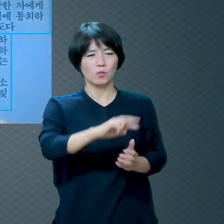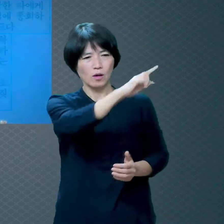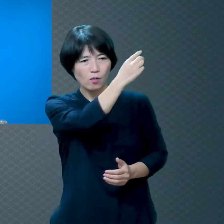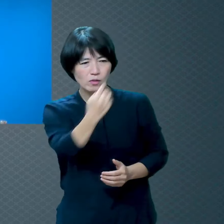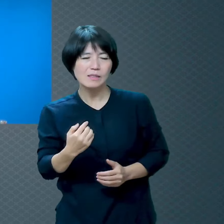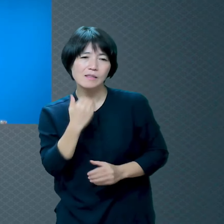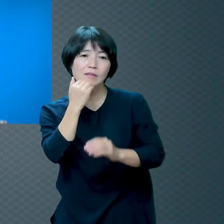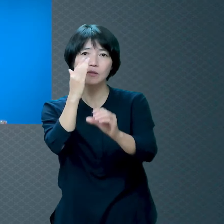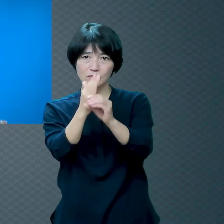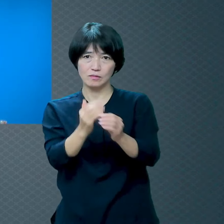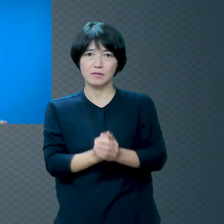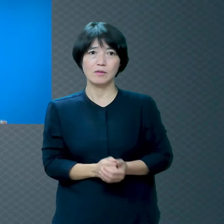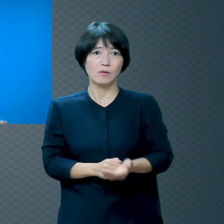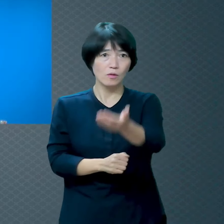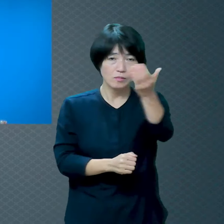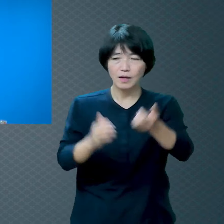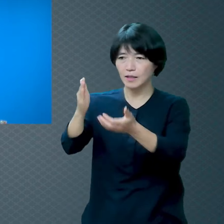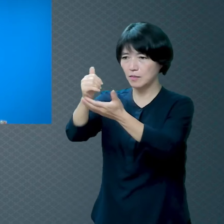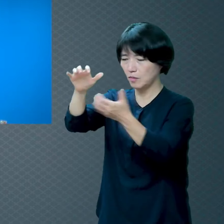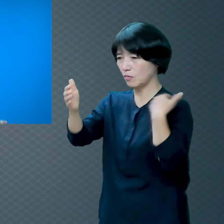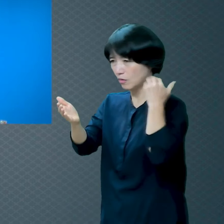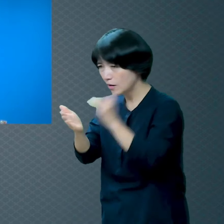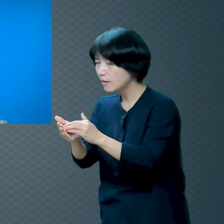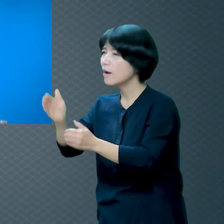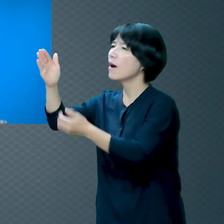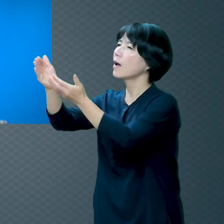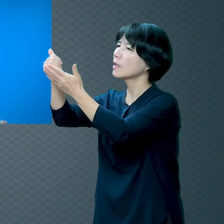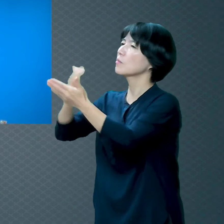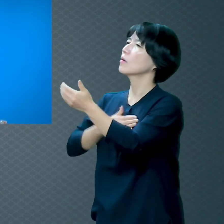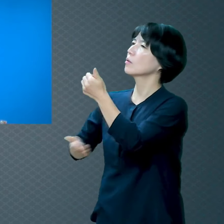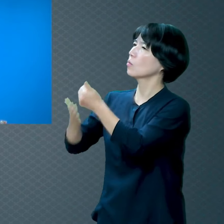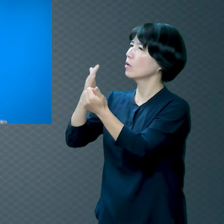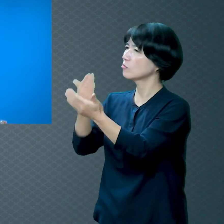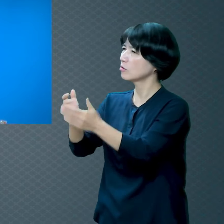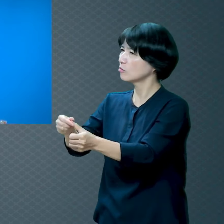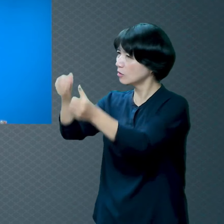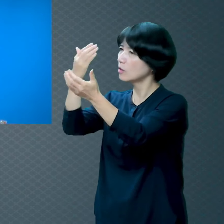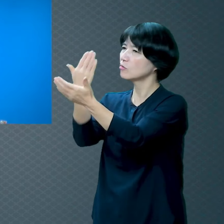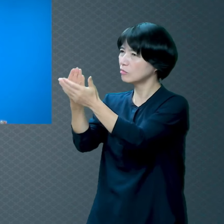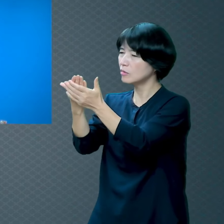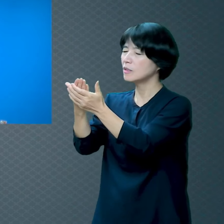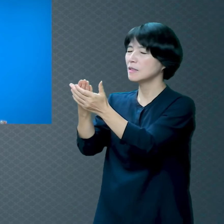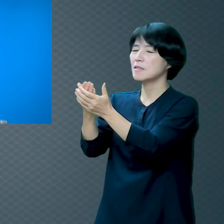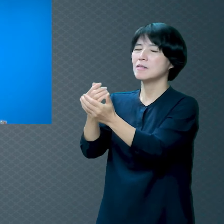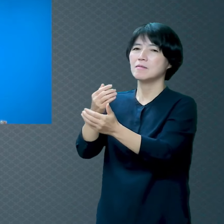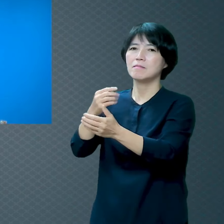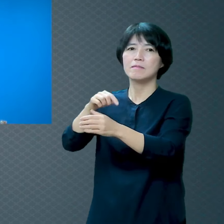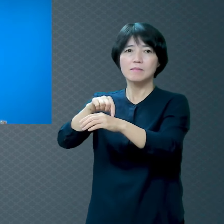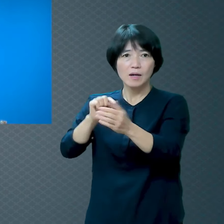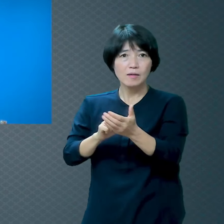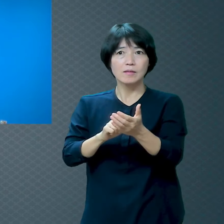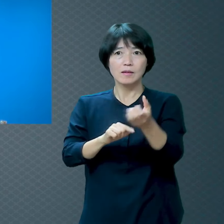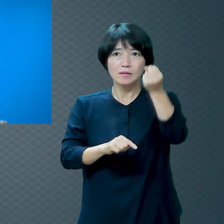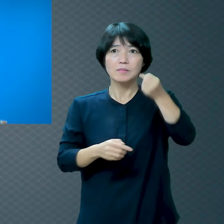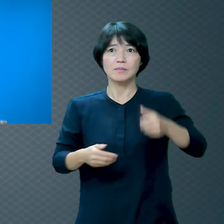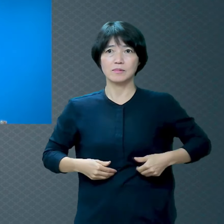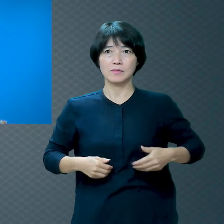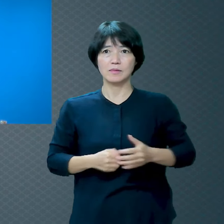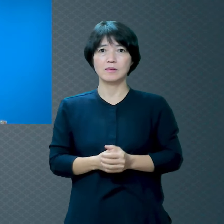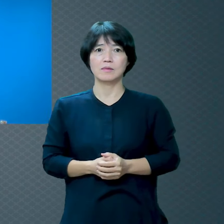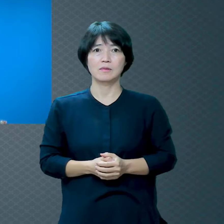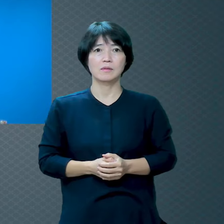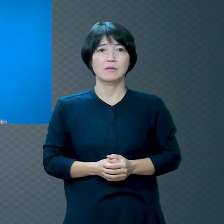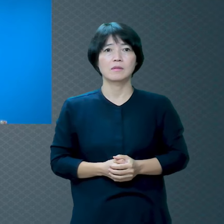하나님 저 좀 도와주십시오 우리 하나님 살아계신 거